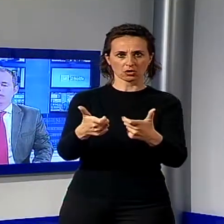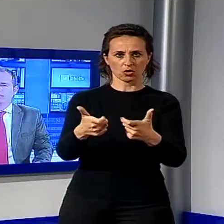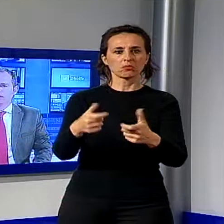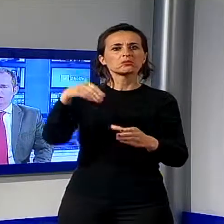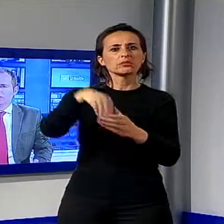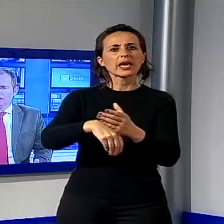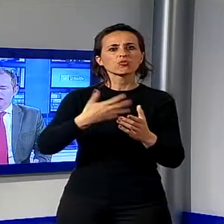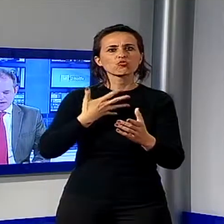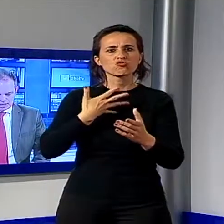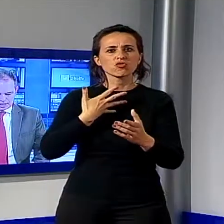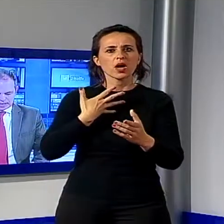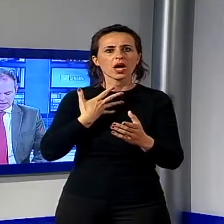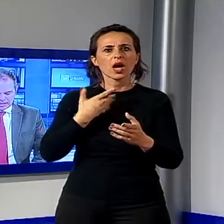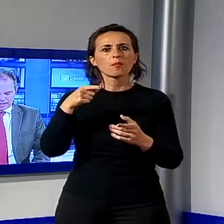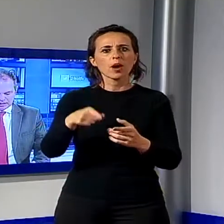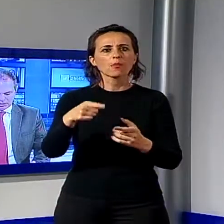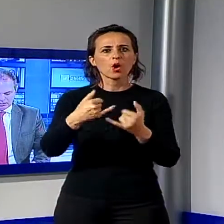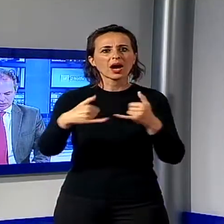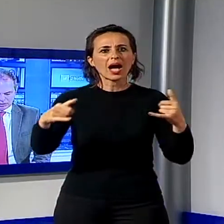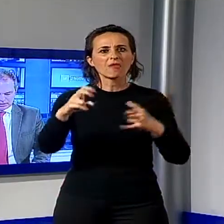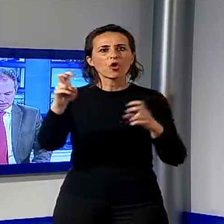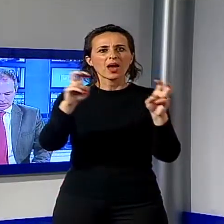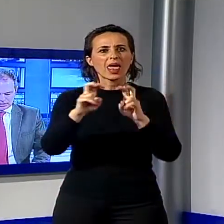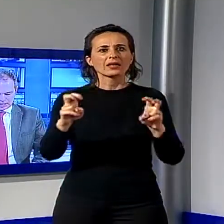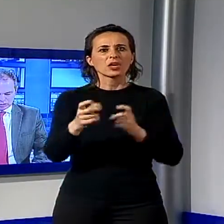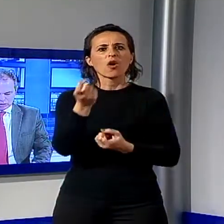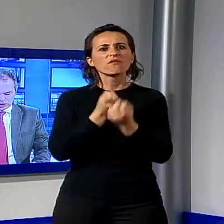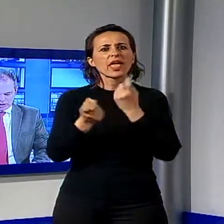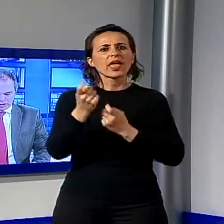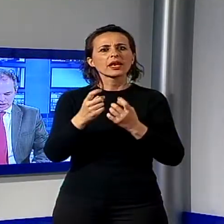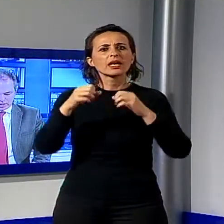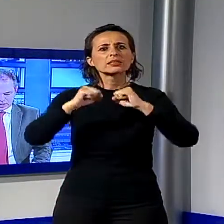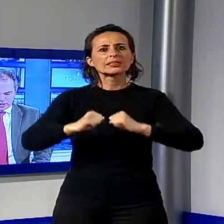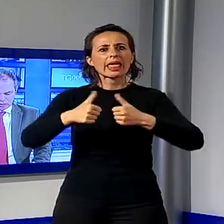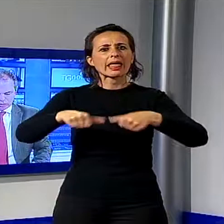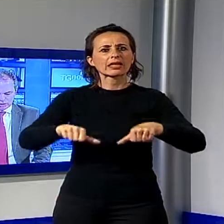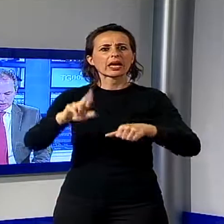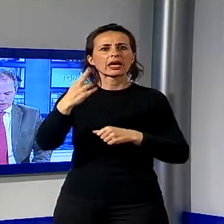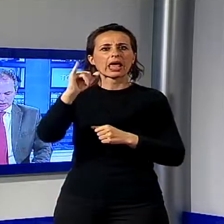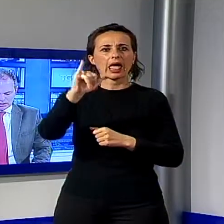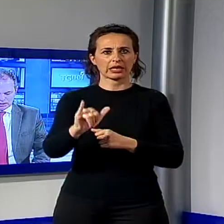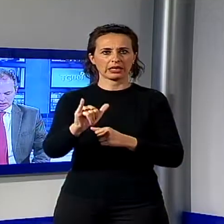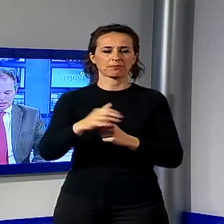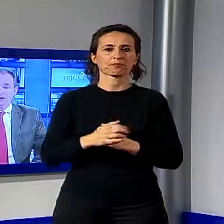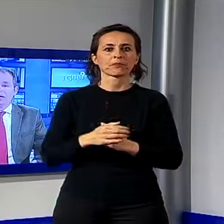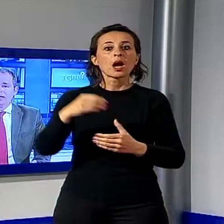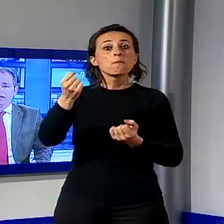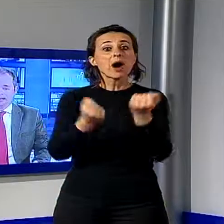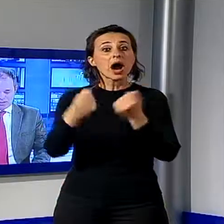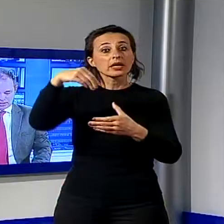postazione della RAI, la televisione di Stato. I cinque, tutti i cittadini della Romania residenti